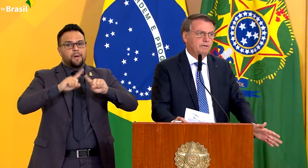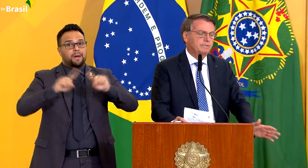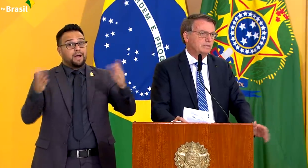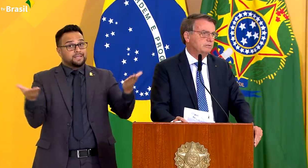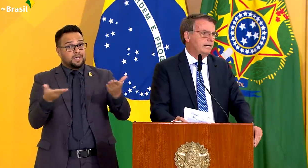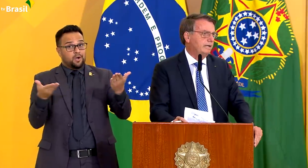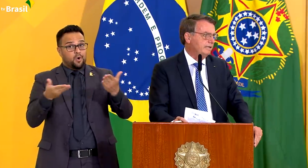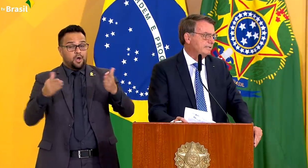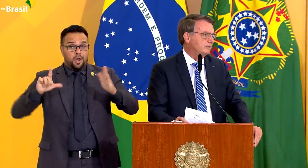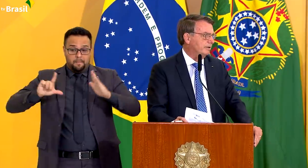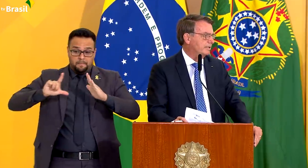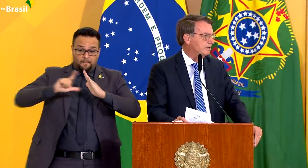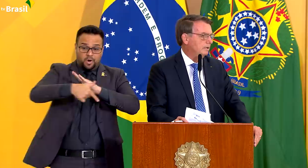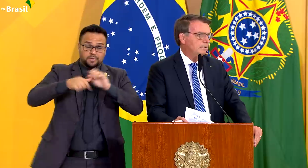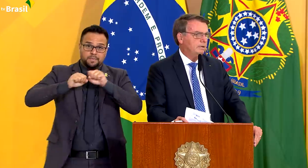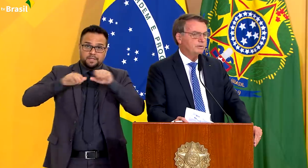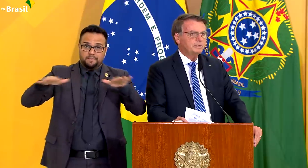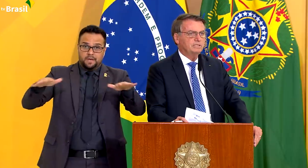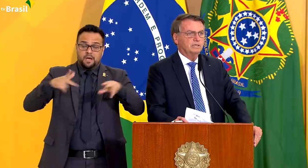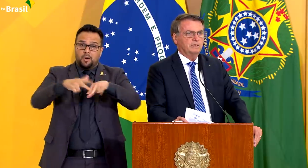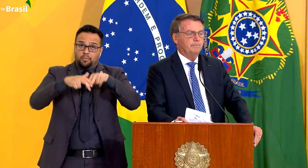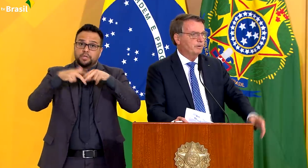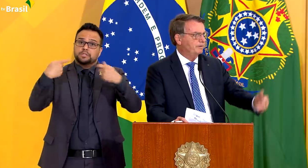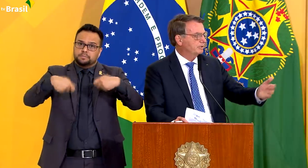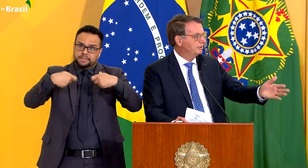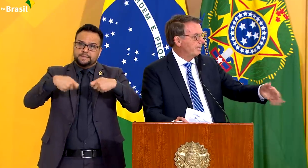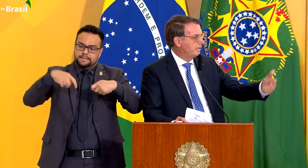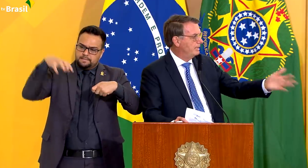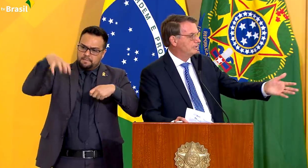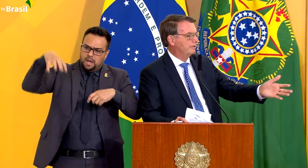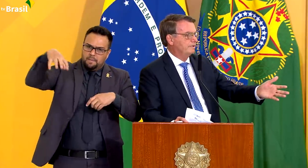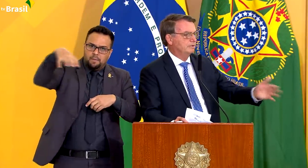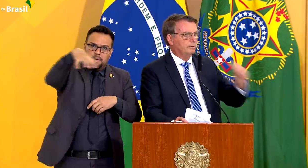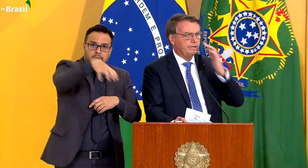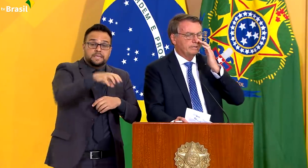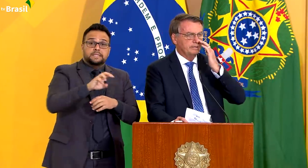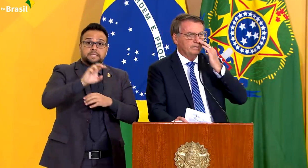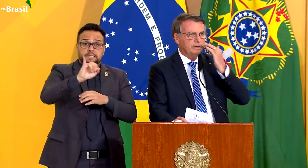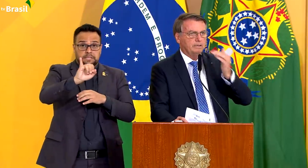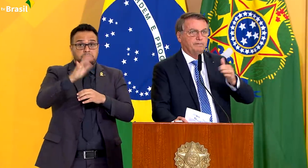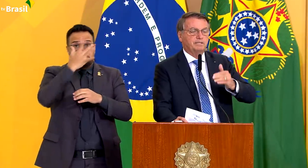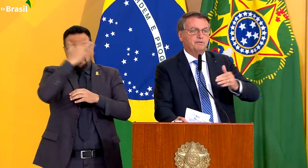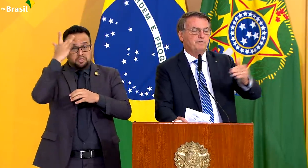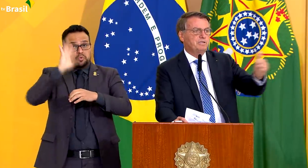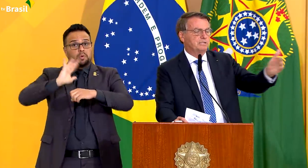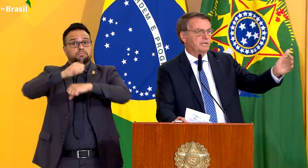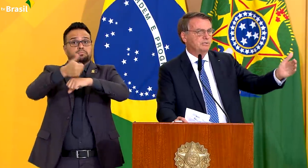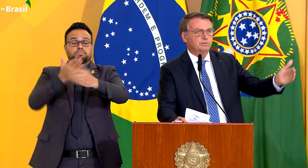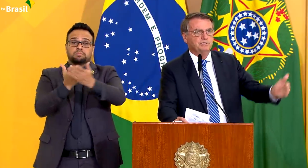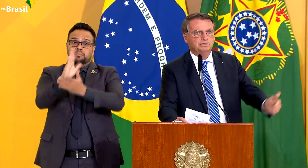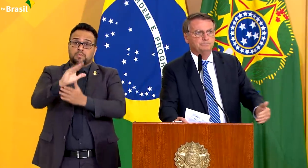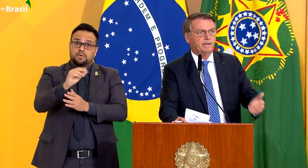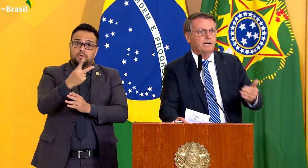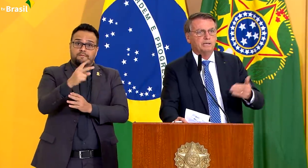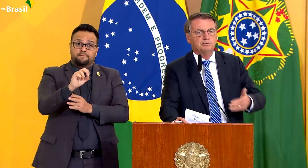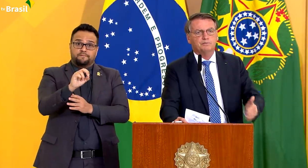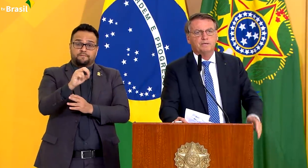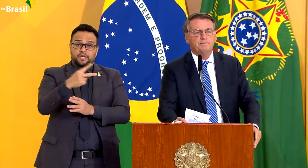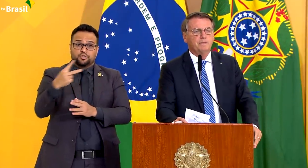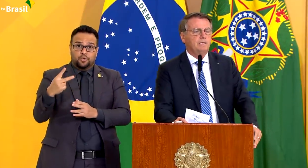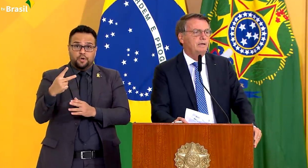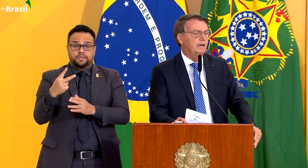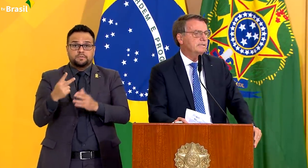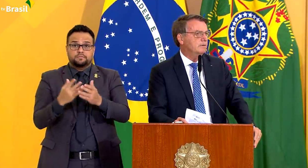e devemos ajudar esses setores. Ou seja, quem porventura se eleger em 2022, vai ter 23 todinho para